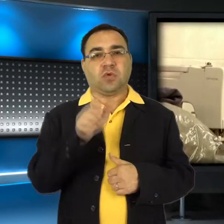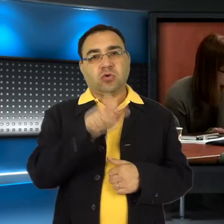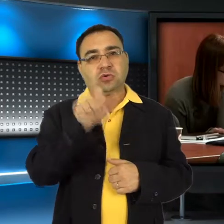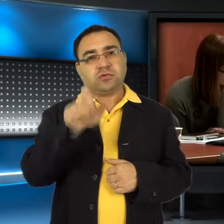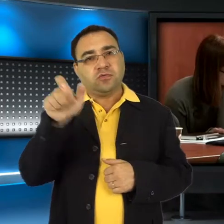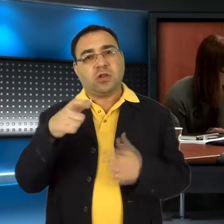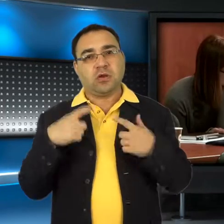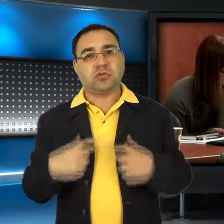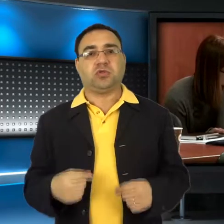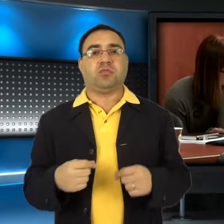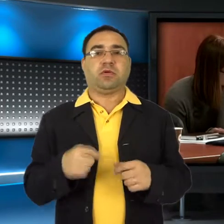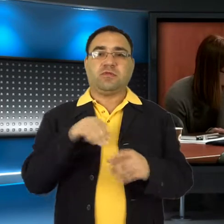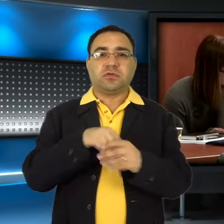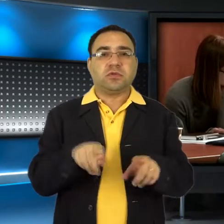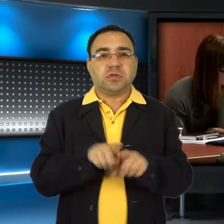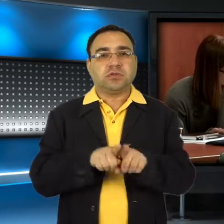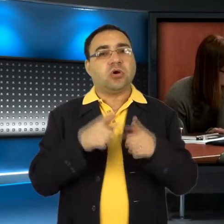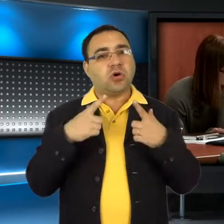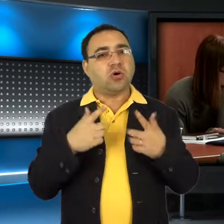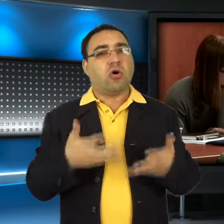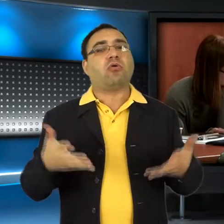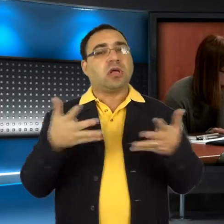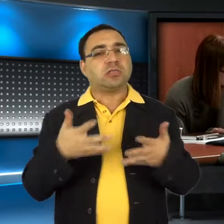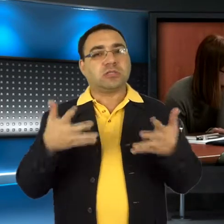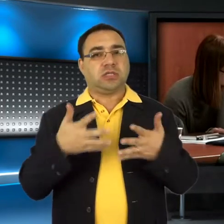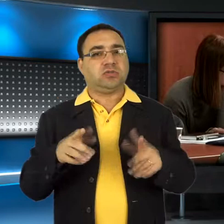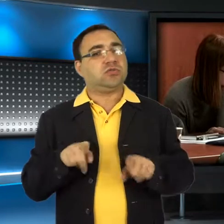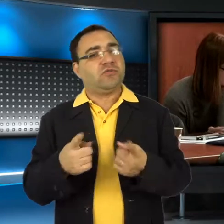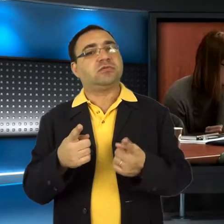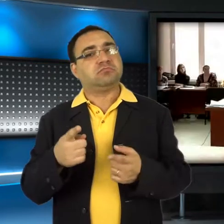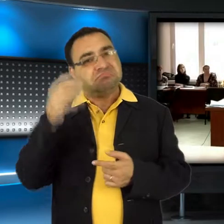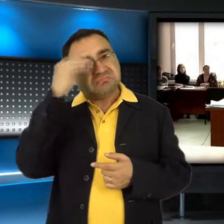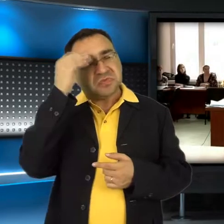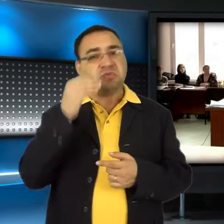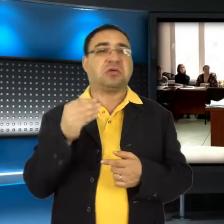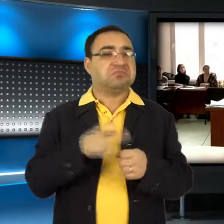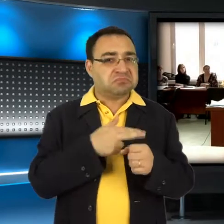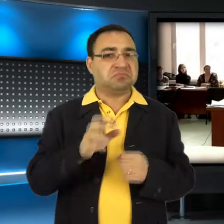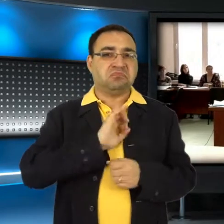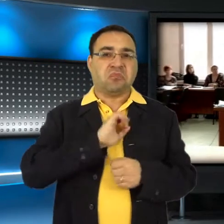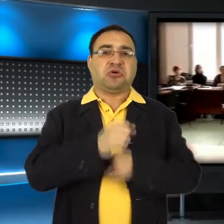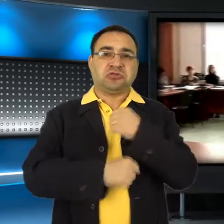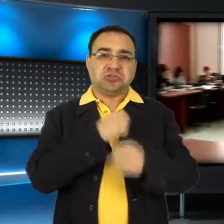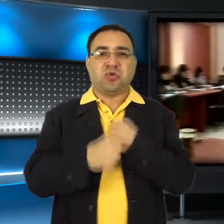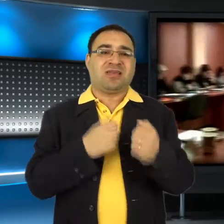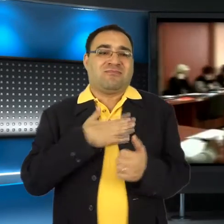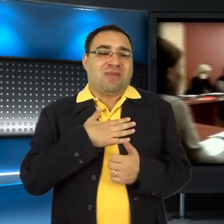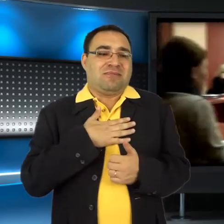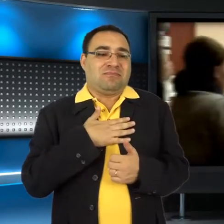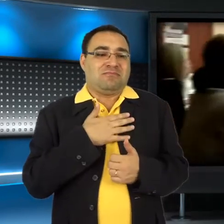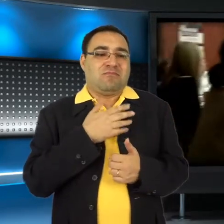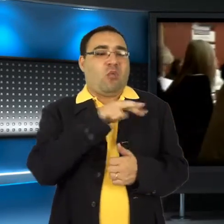Obok osób indywidualnych nadzieje w ekonomii społecznej znalazły także organizacje pozarządowe. Obecnie wiele z nich swoje